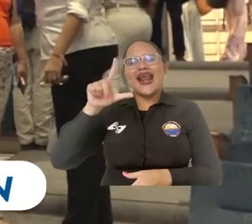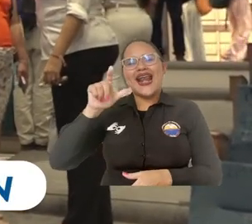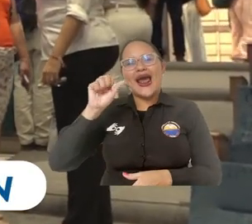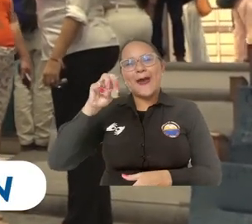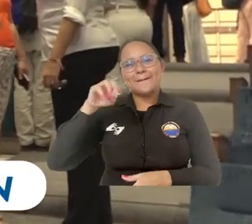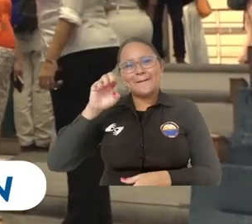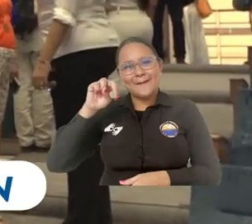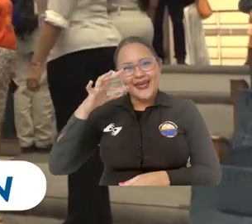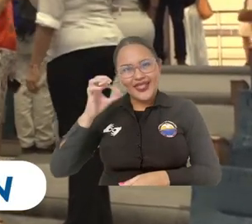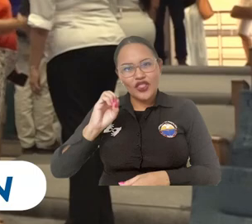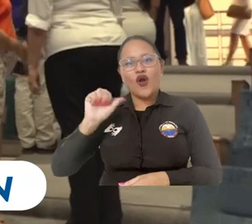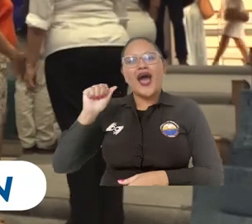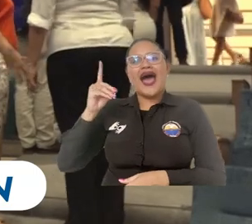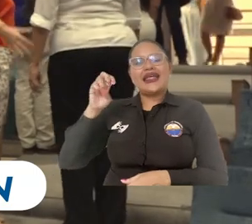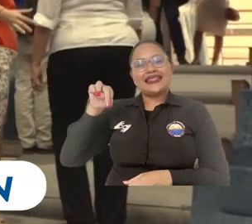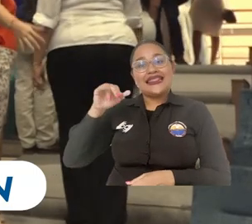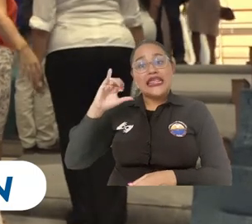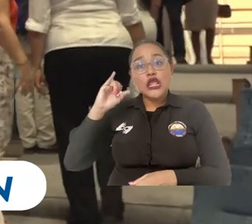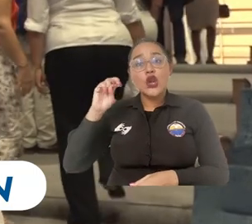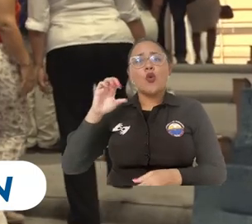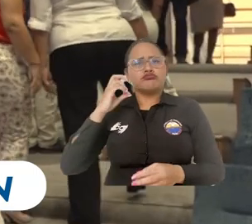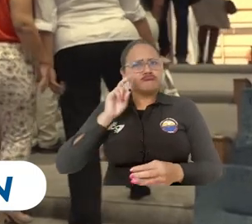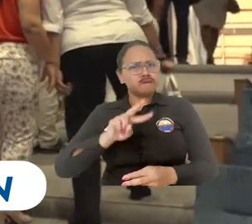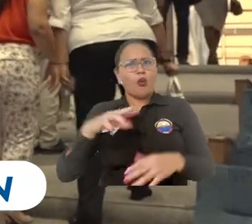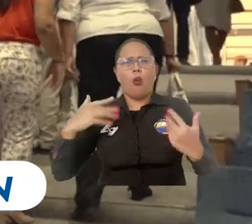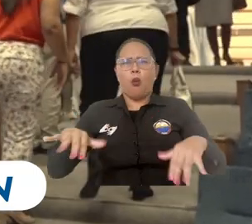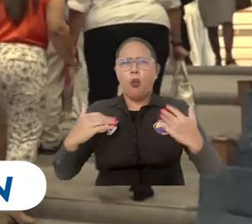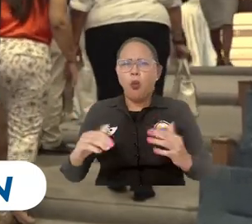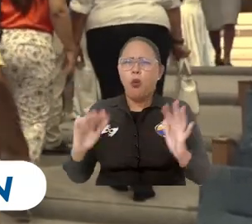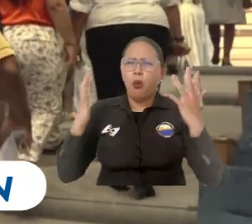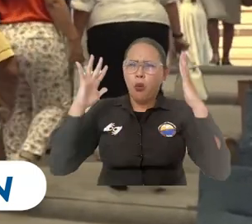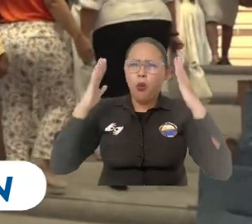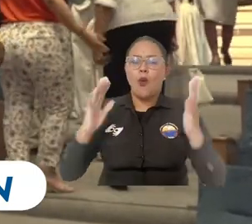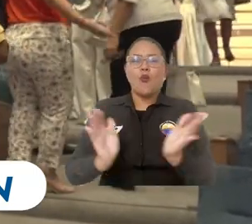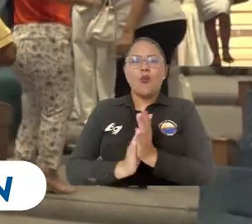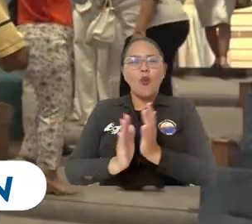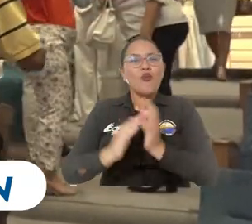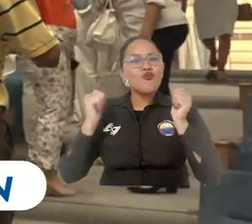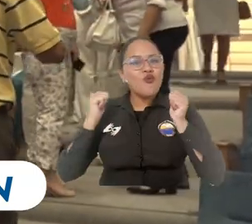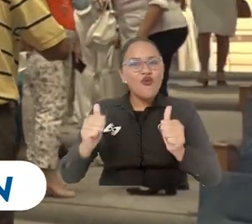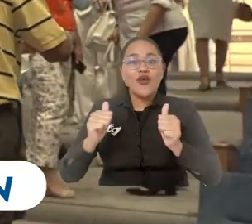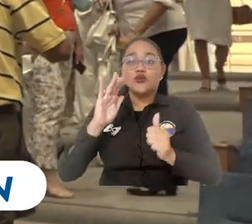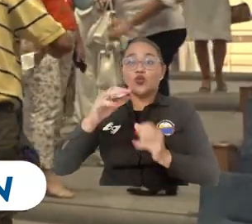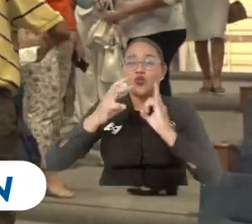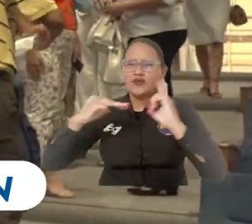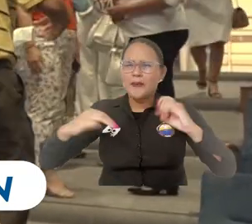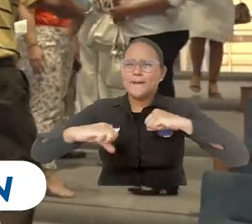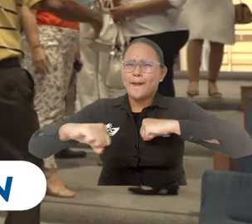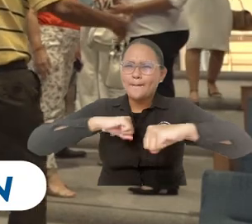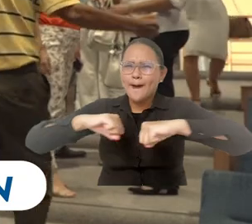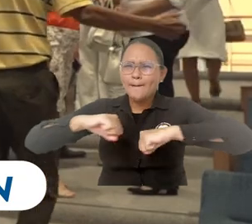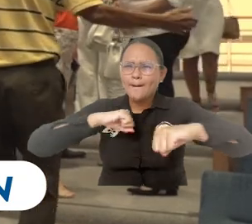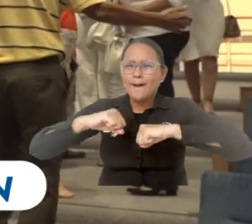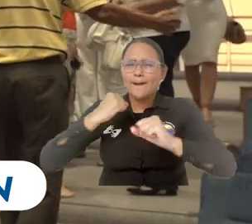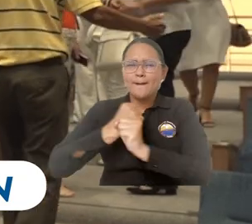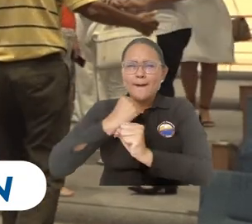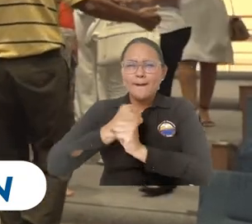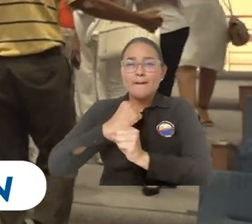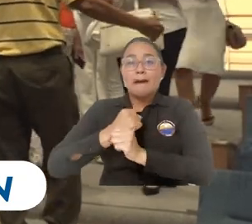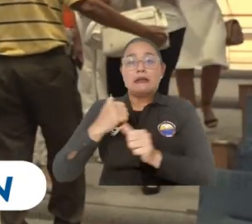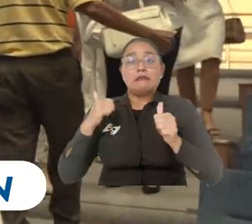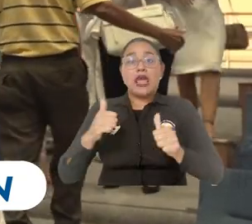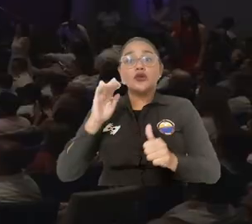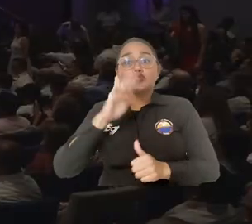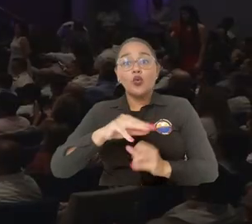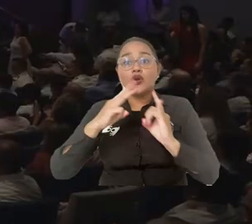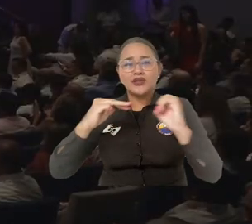con mucha alegría todo este proceso de innovación académica que viene desarrollando la Universidad